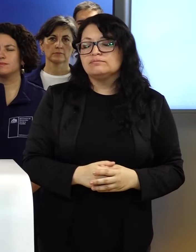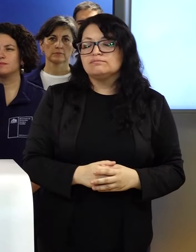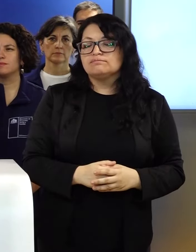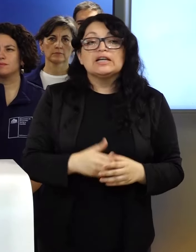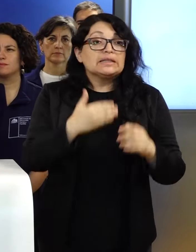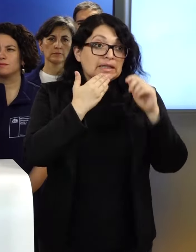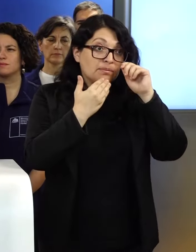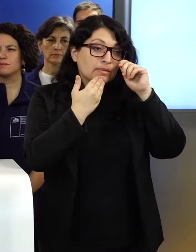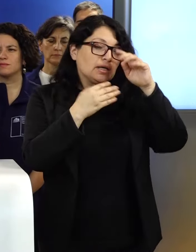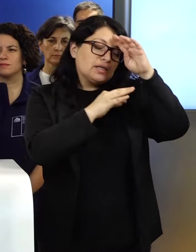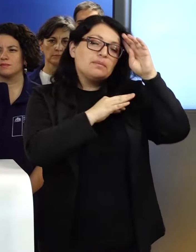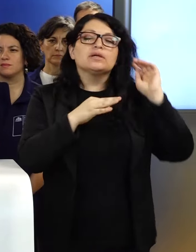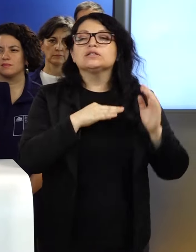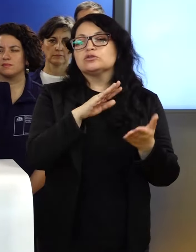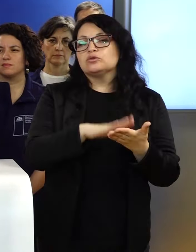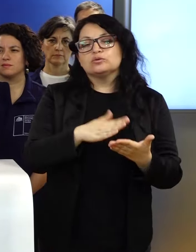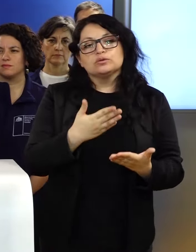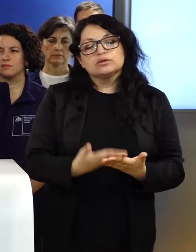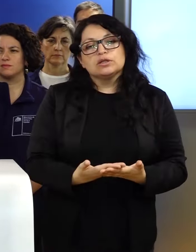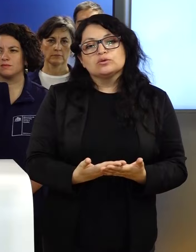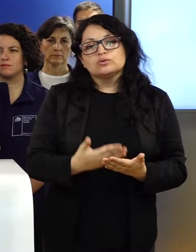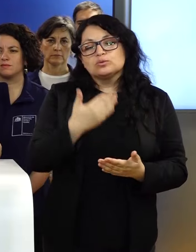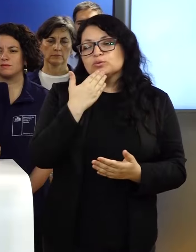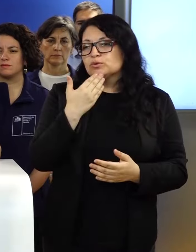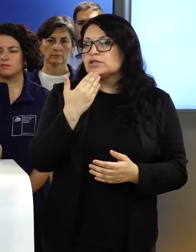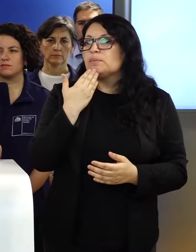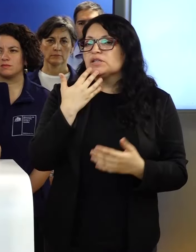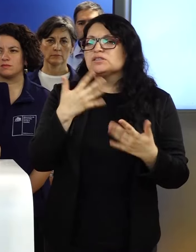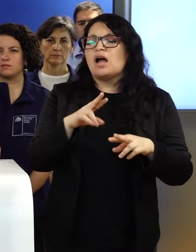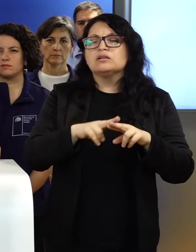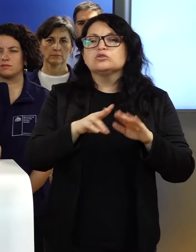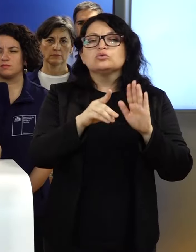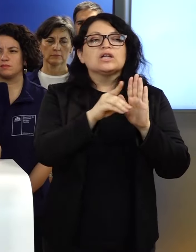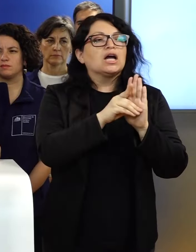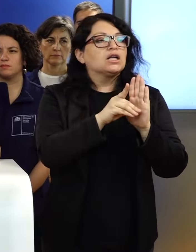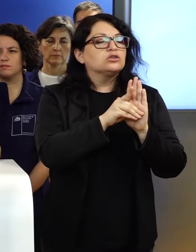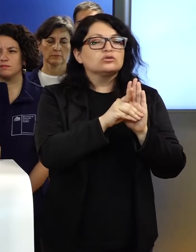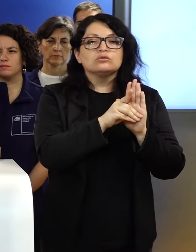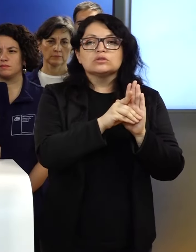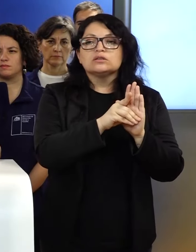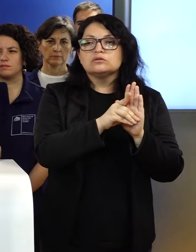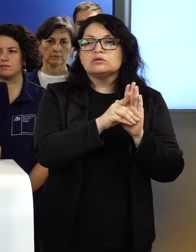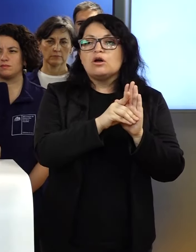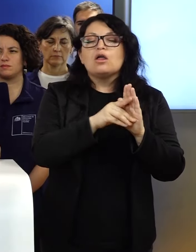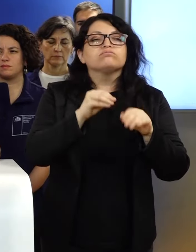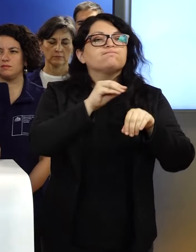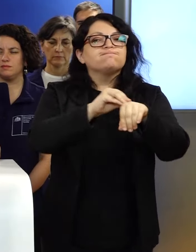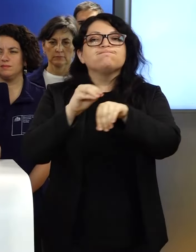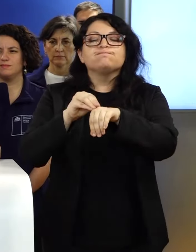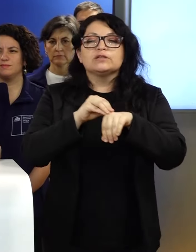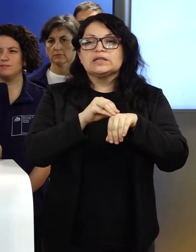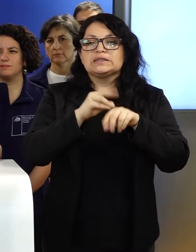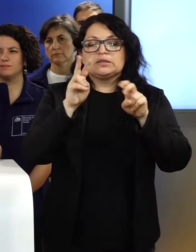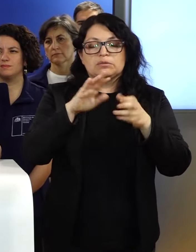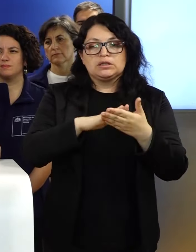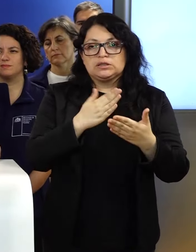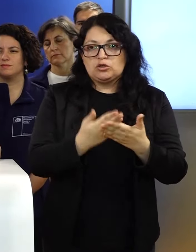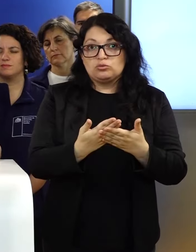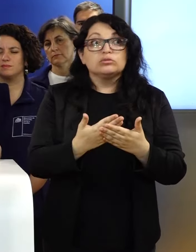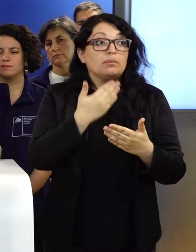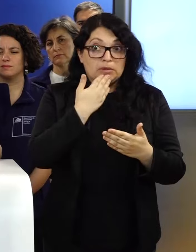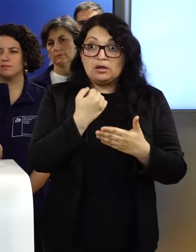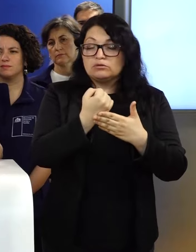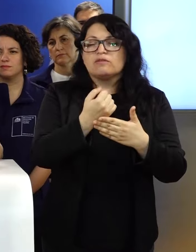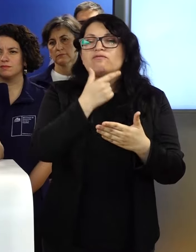Además, el Ministerio de Salud ha dictado un decreto de alerta sanitaria que da una serie de facilidades. En